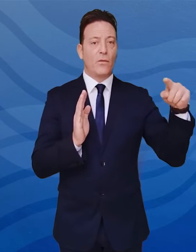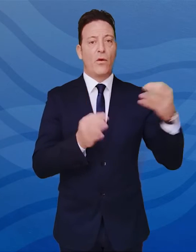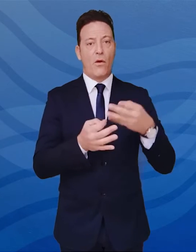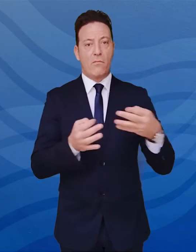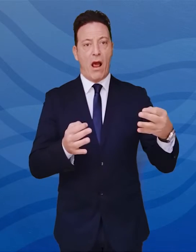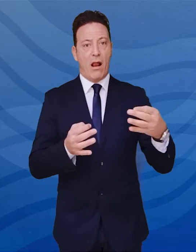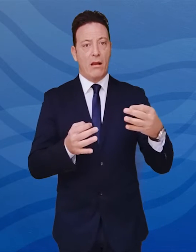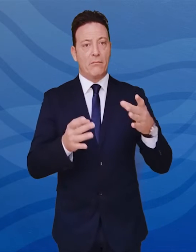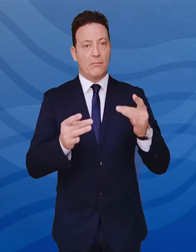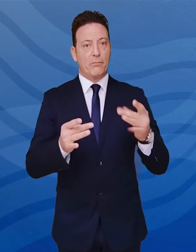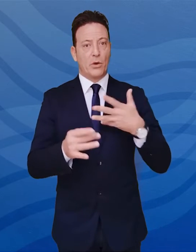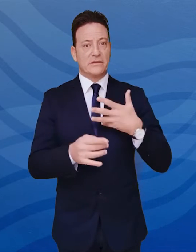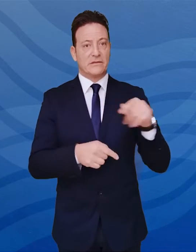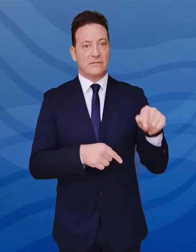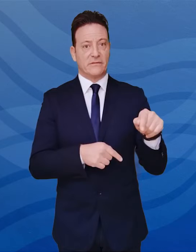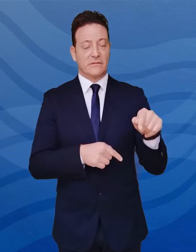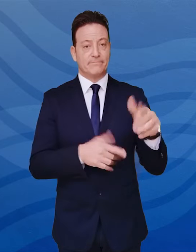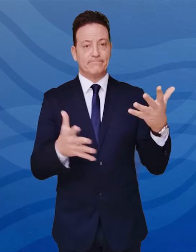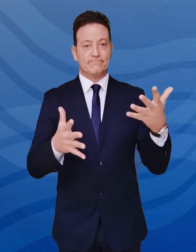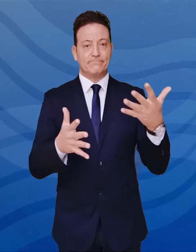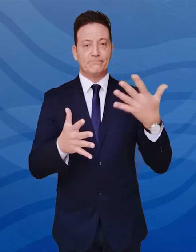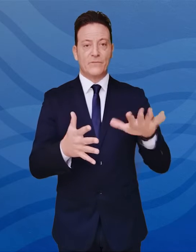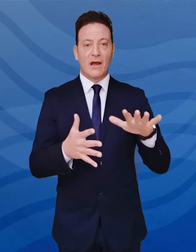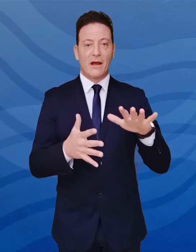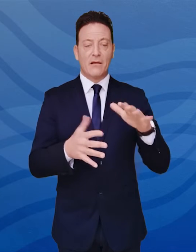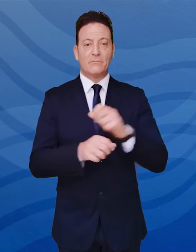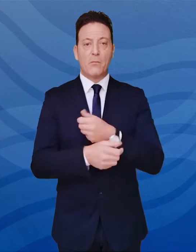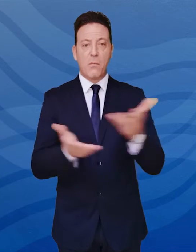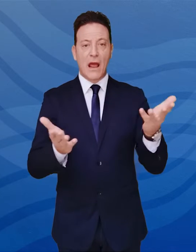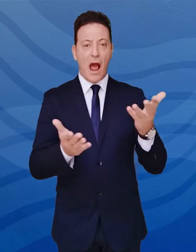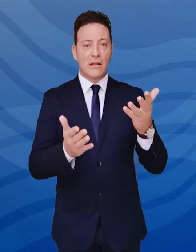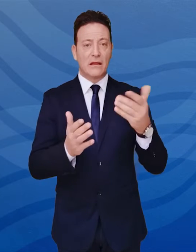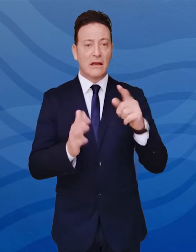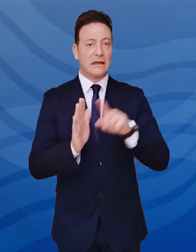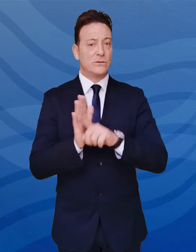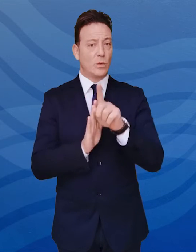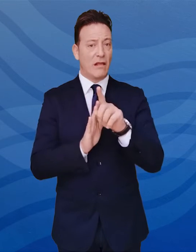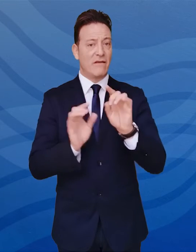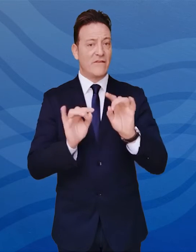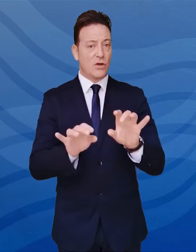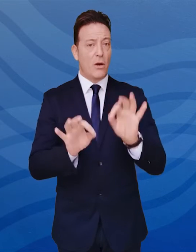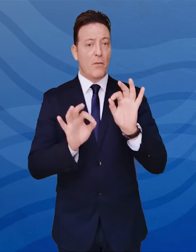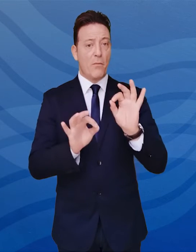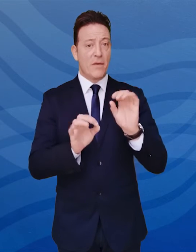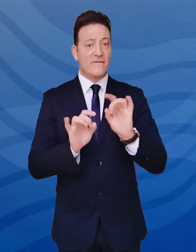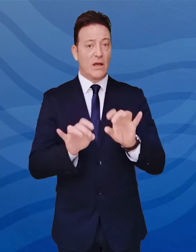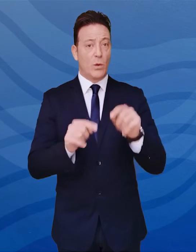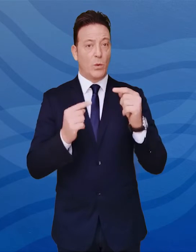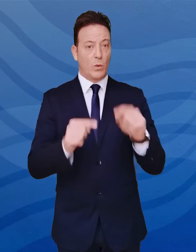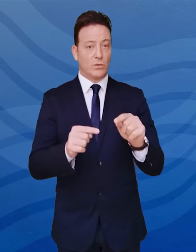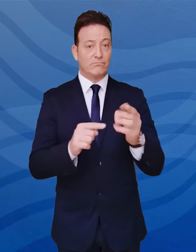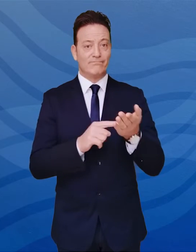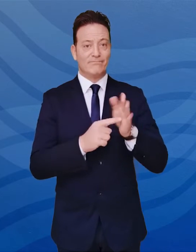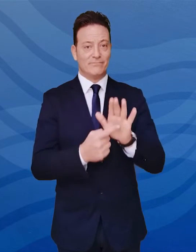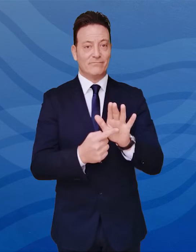positivi. Abbiamo esposto i risultati sul territorio regionale dell'infezione da parte del virus, i